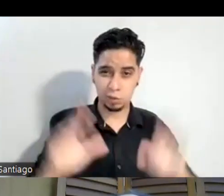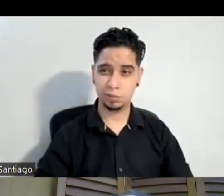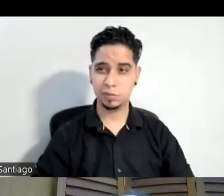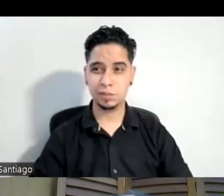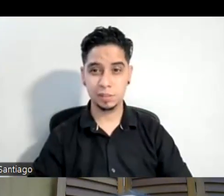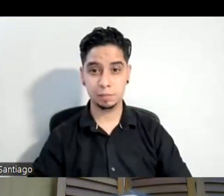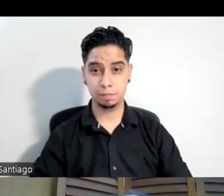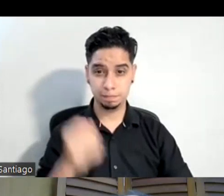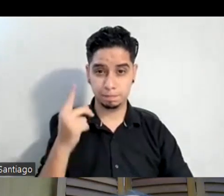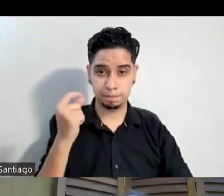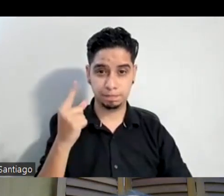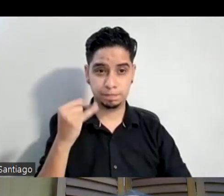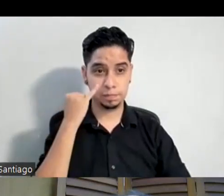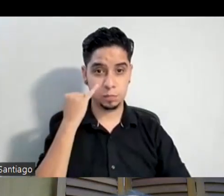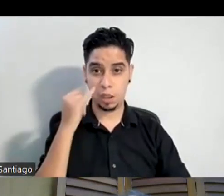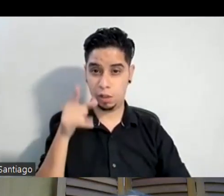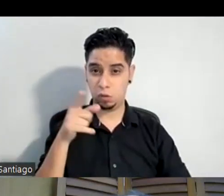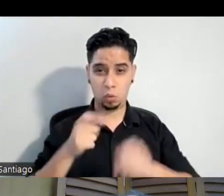porque se había perdido se había perdido un poco